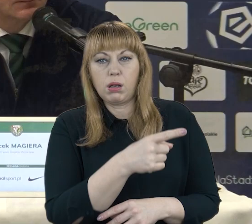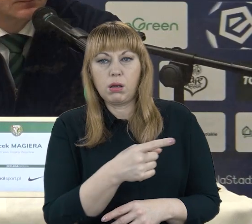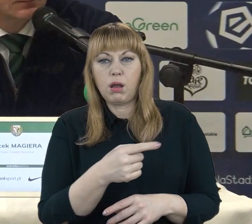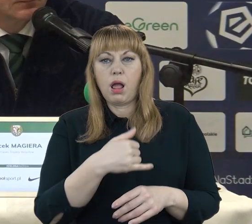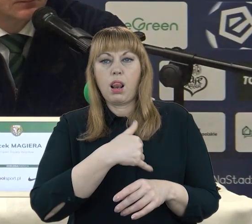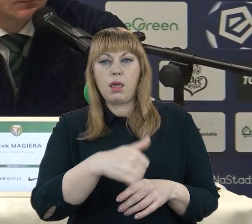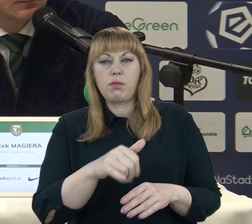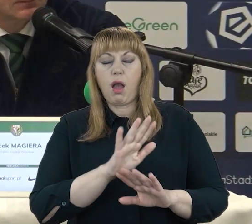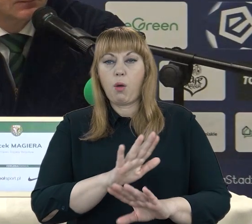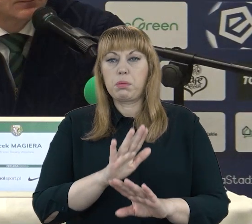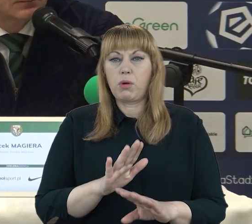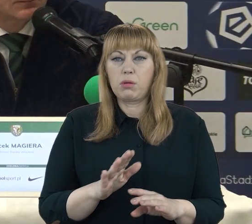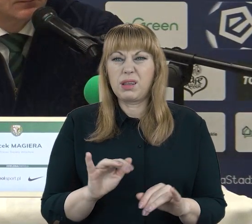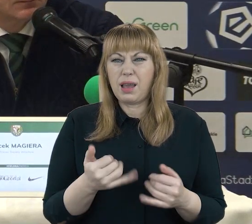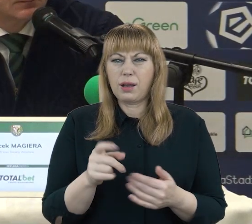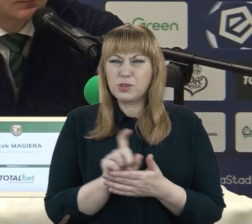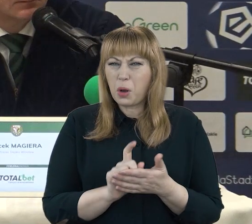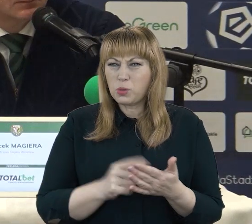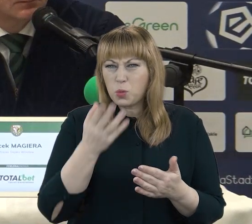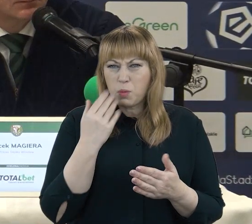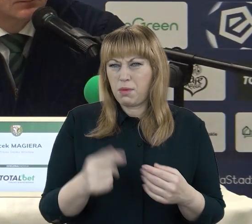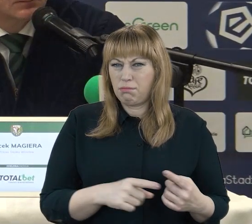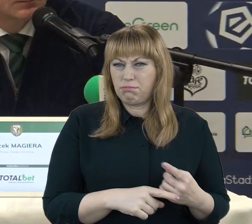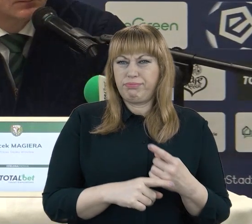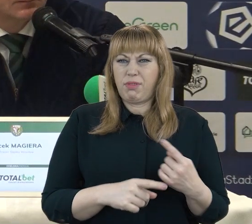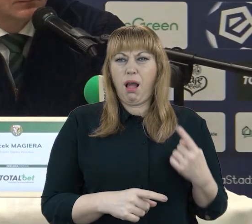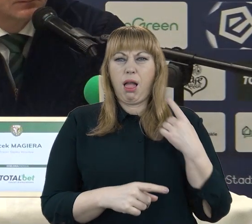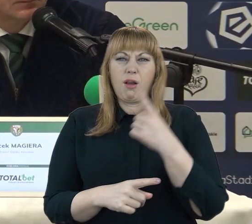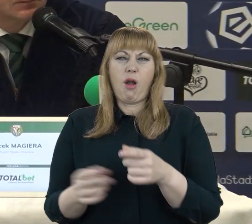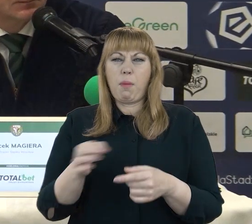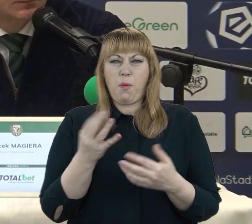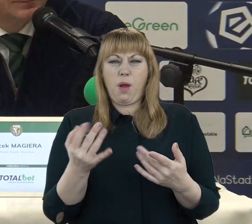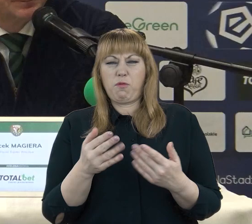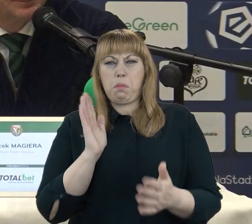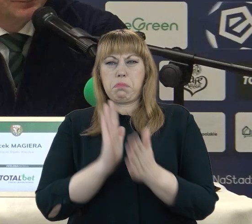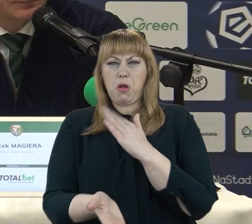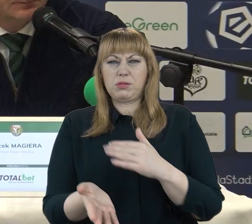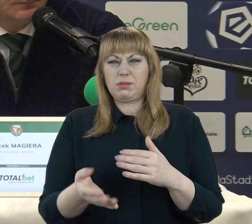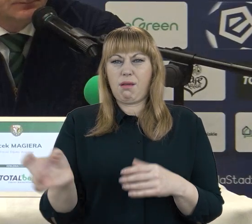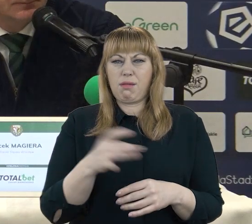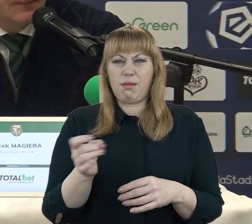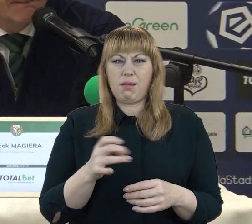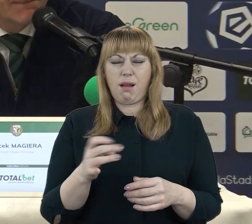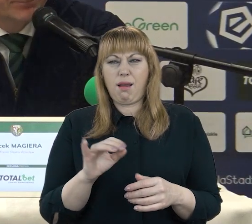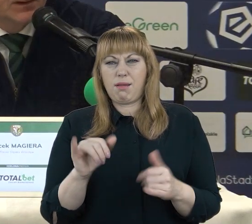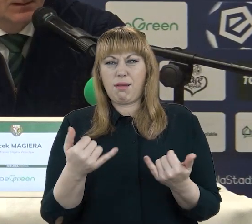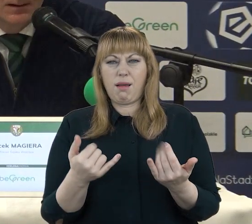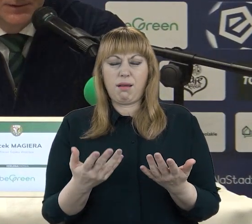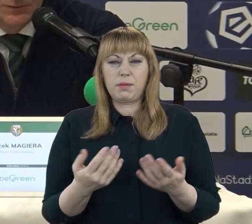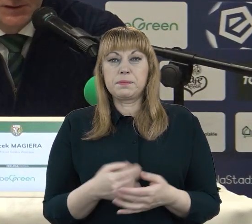nie brakowało tego trochę w Śląsku, czy właśnie takiej prostej gry, czy to prosta gra nie było mnie jako receptą na programę? Być może